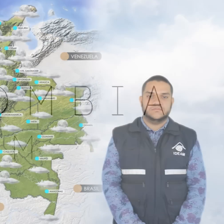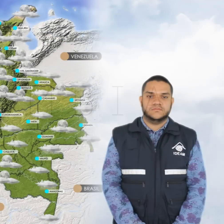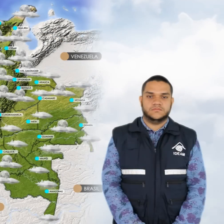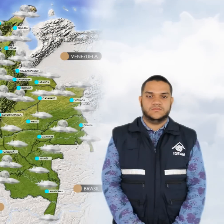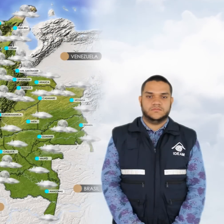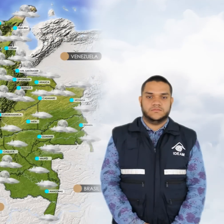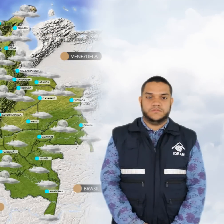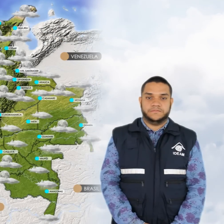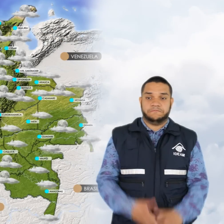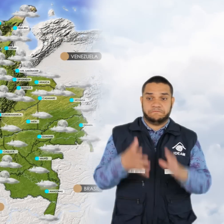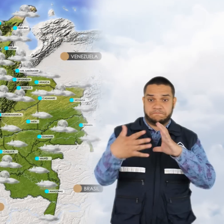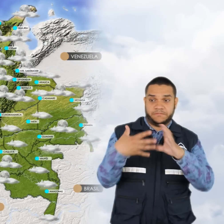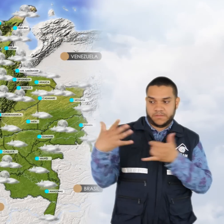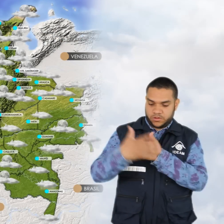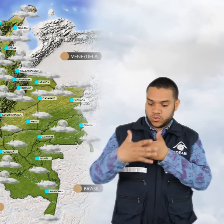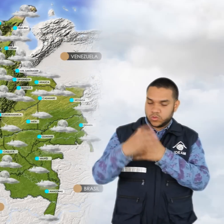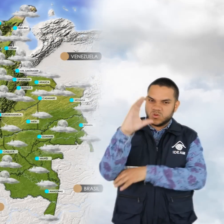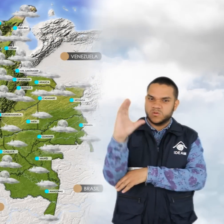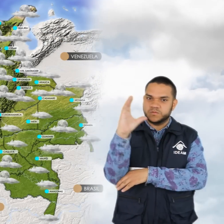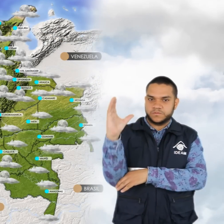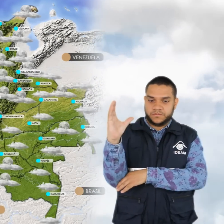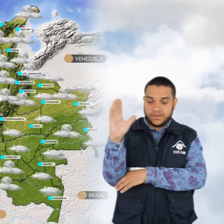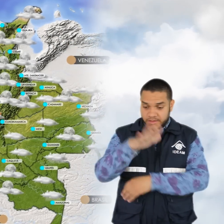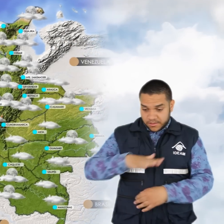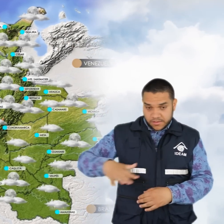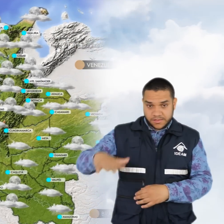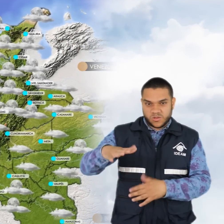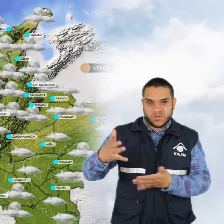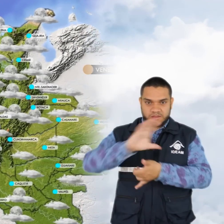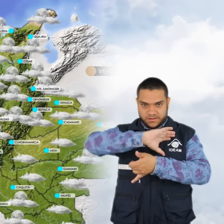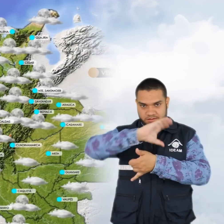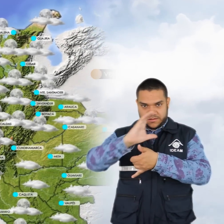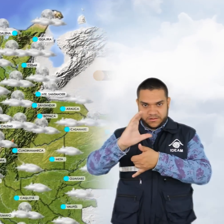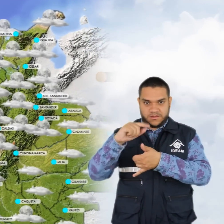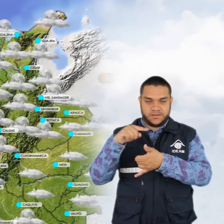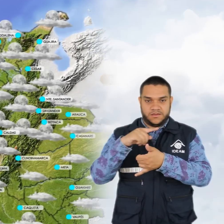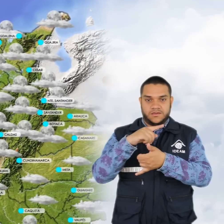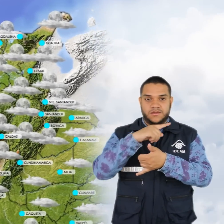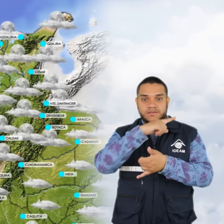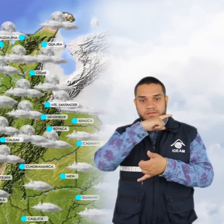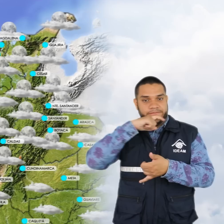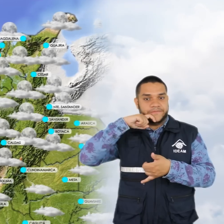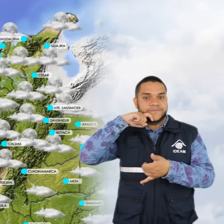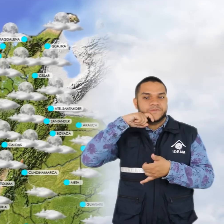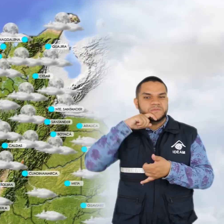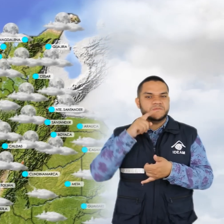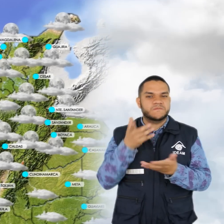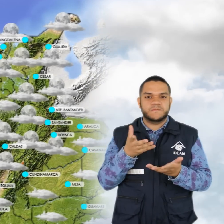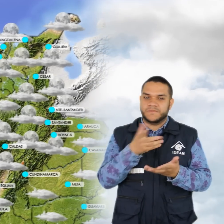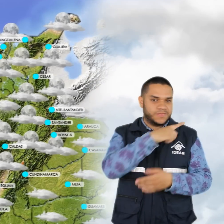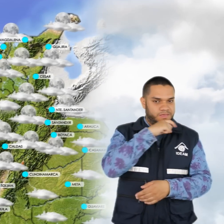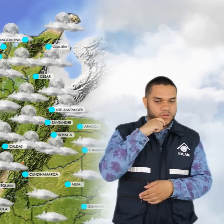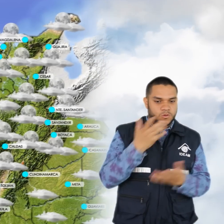El pronóstico a nivel nacional nos indica que, en gran parte de la región Caribe, prevalecerán las condiciones secas, excepto